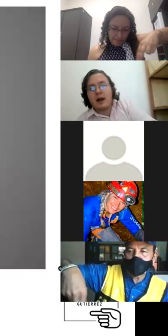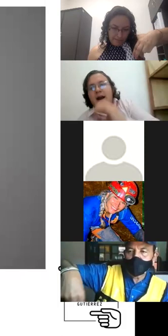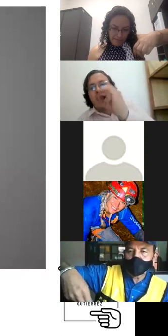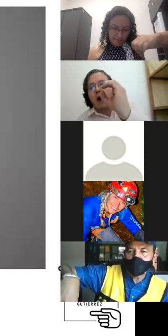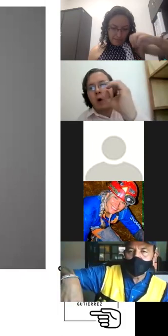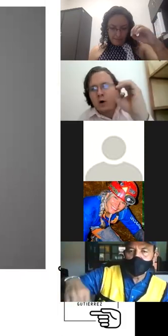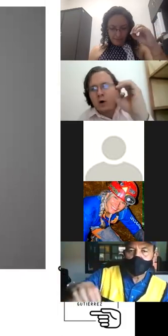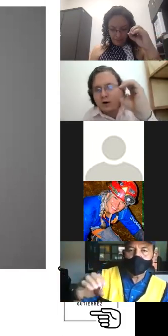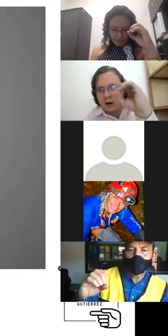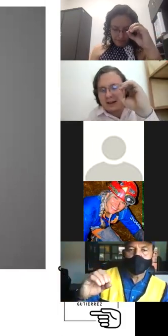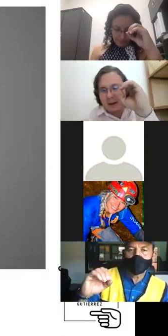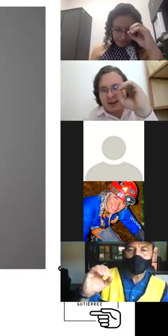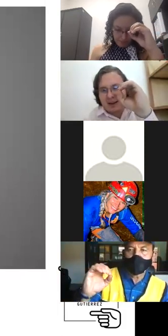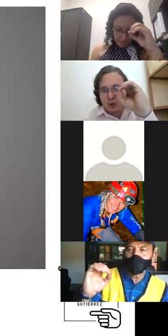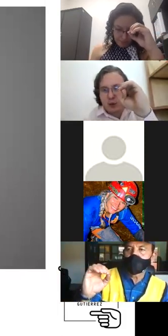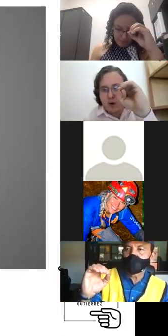la O literalmente hacemos una O